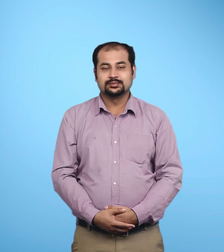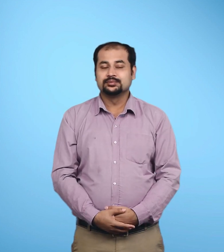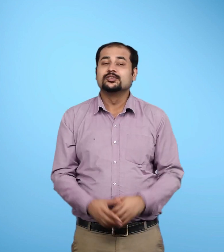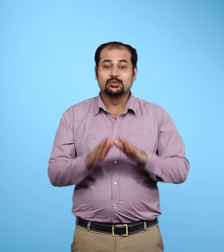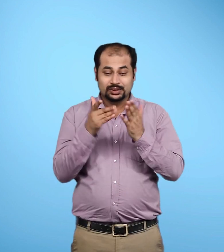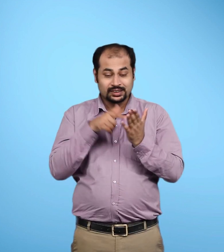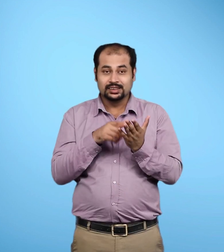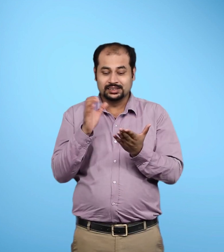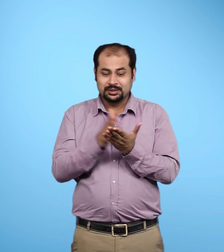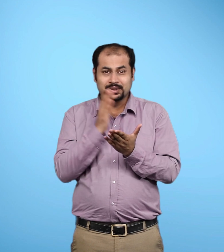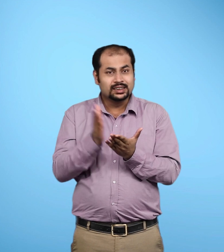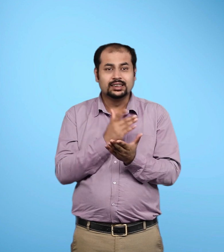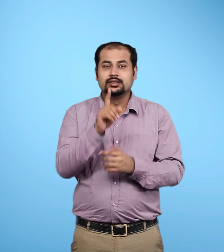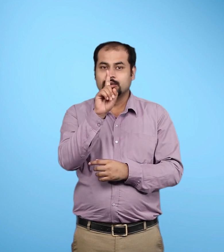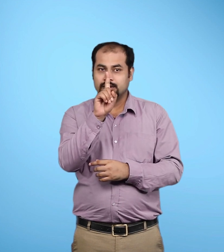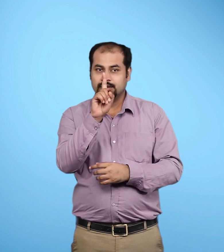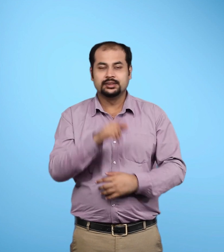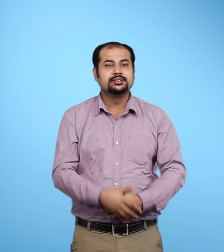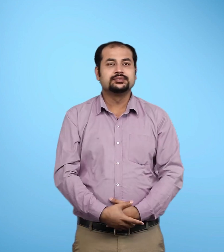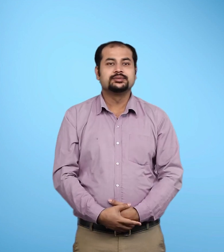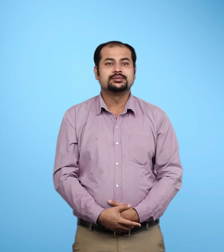प्रस्तुत है इस पुस्तक का पाठ एक